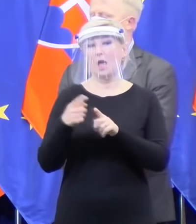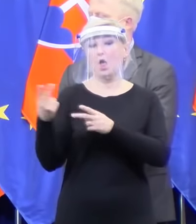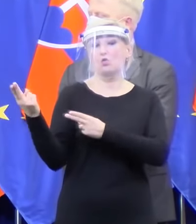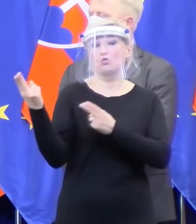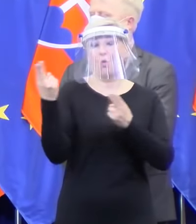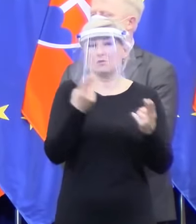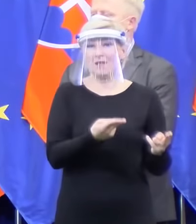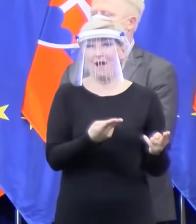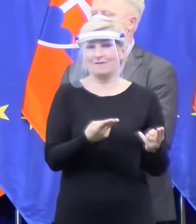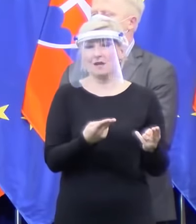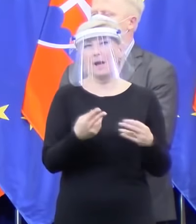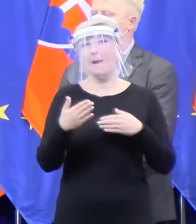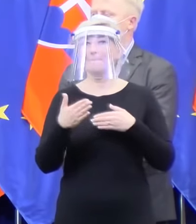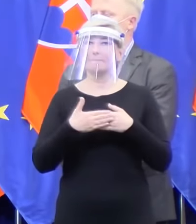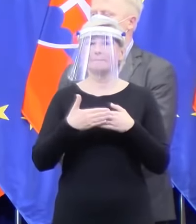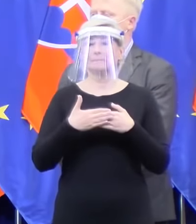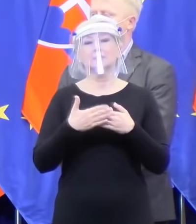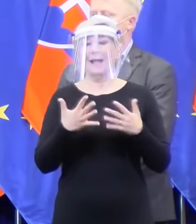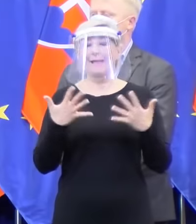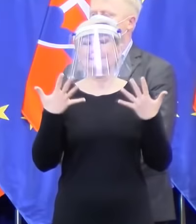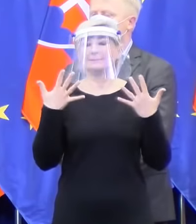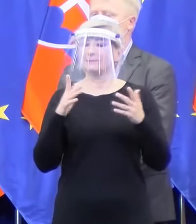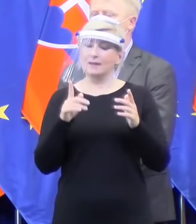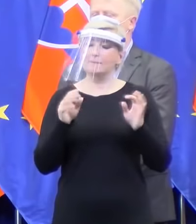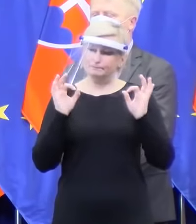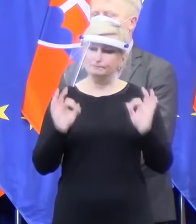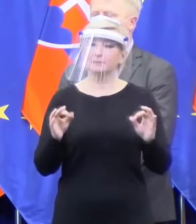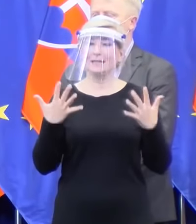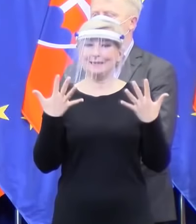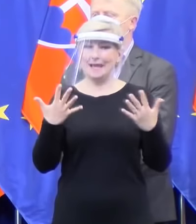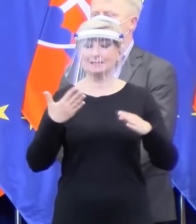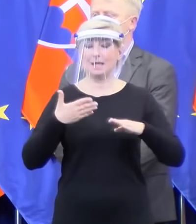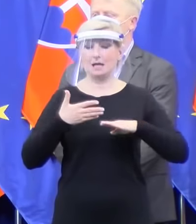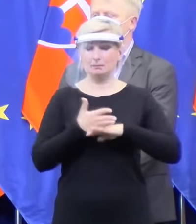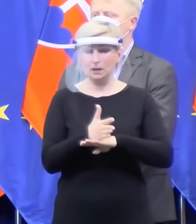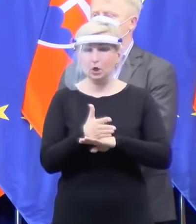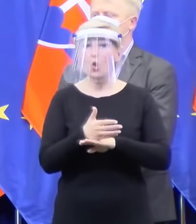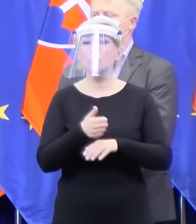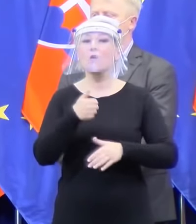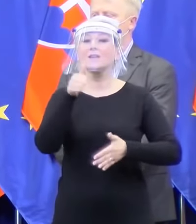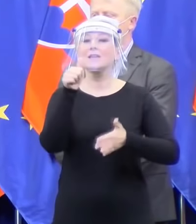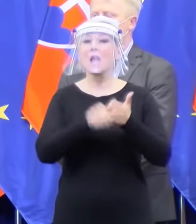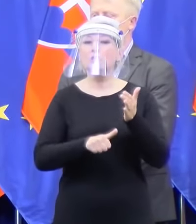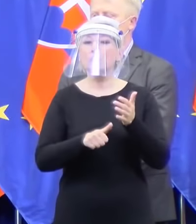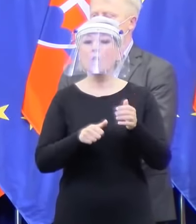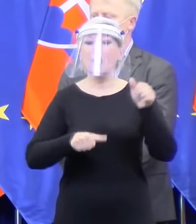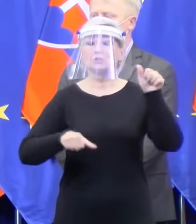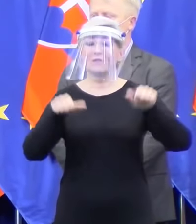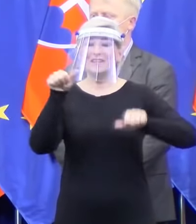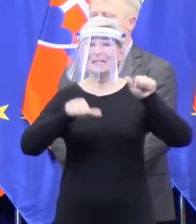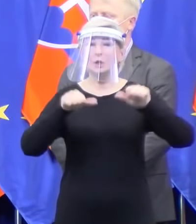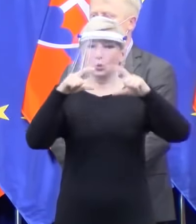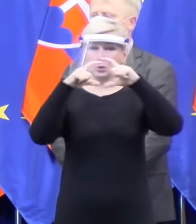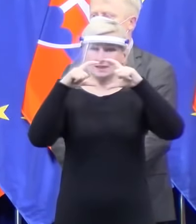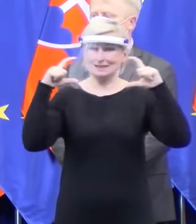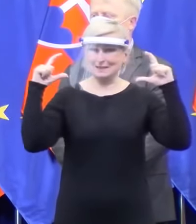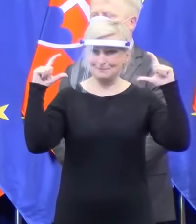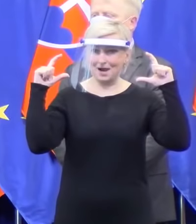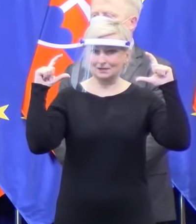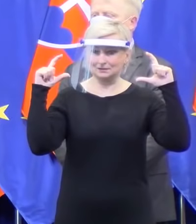približne 10 miliónov jednorázových chirurgických masiek. Takže postupne si myslím, že